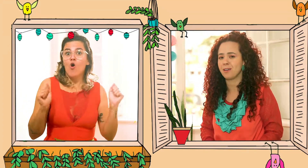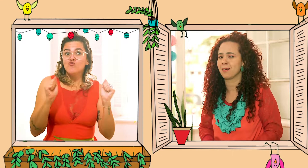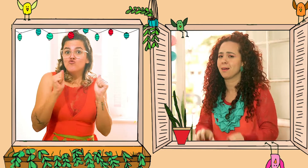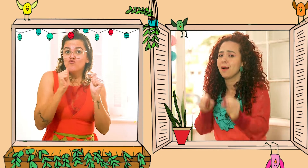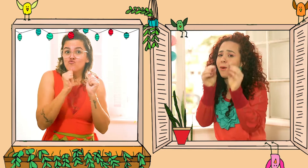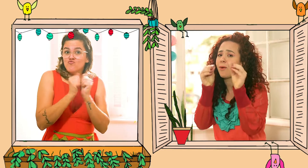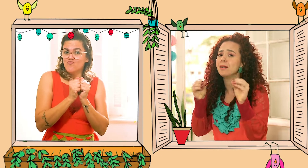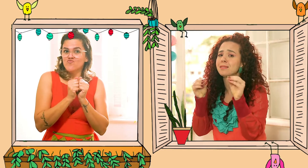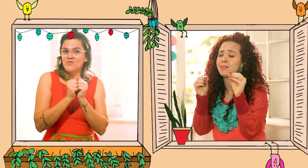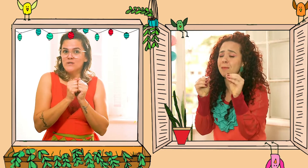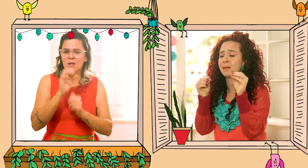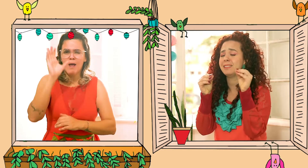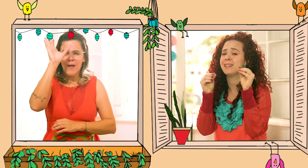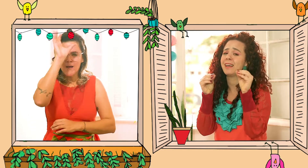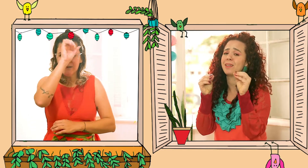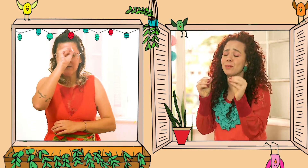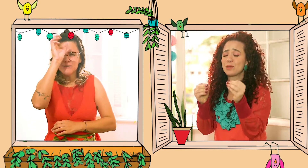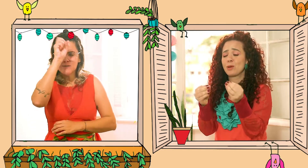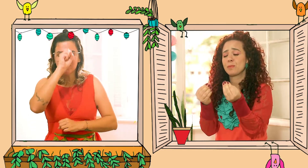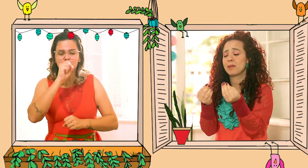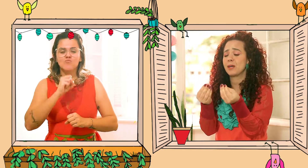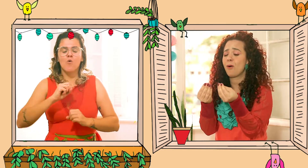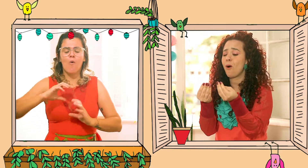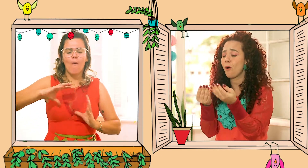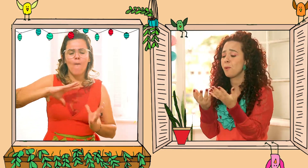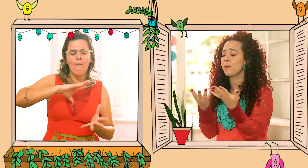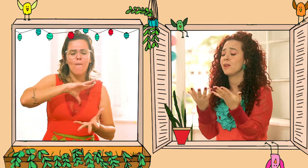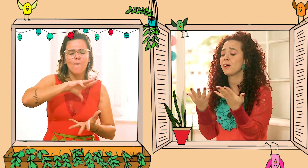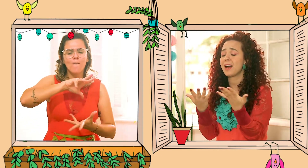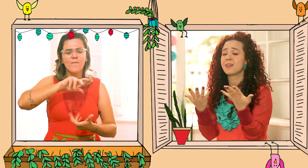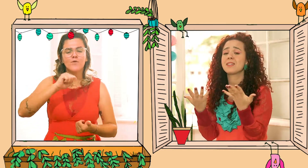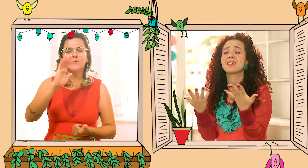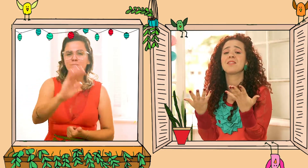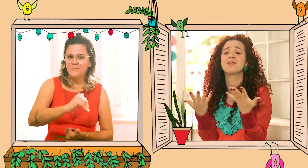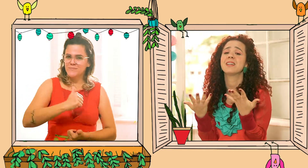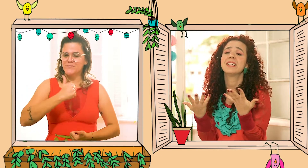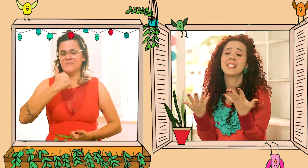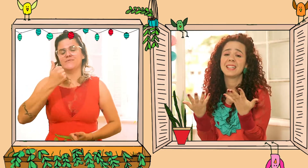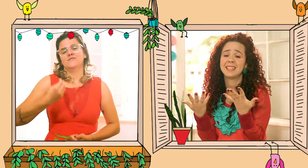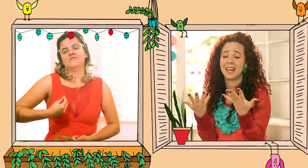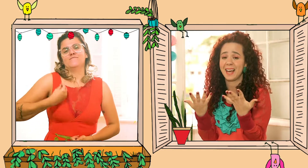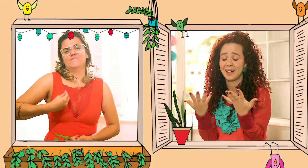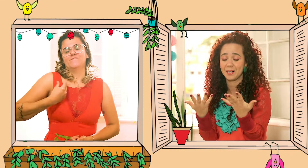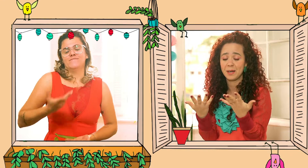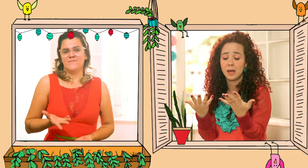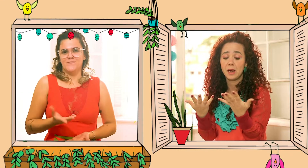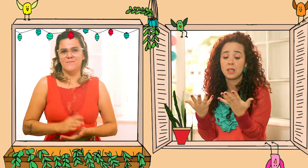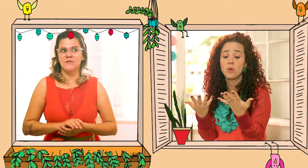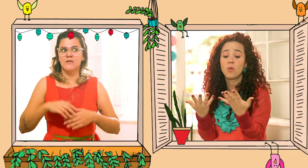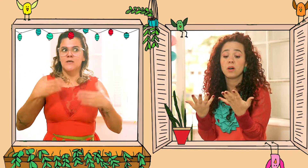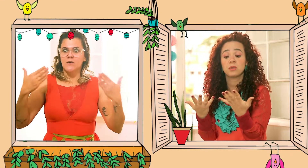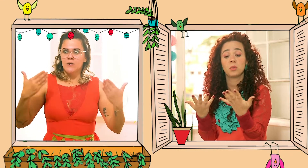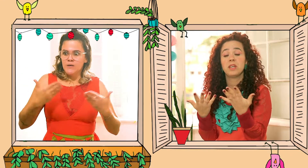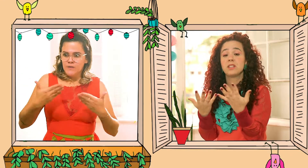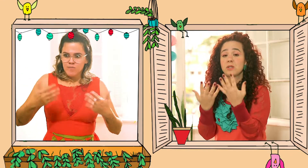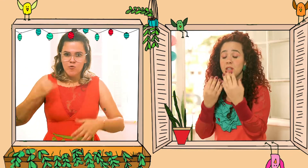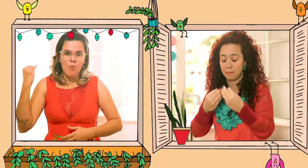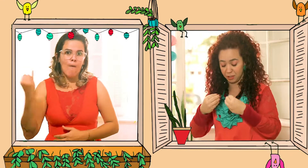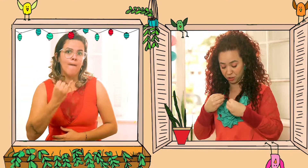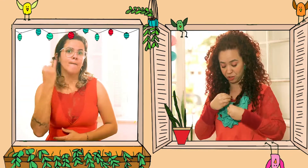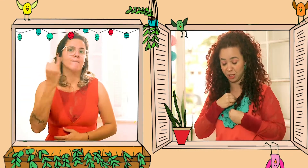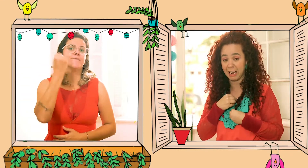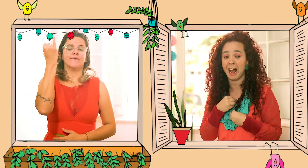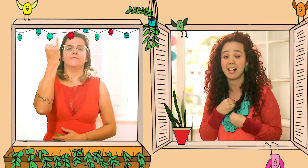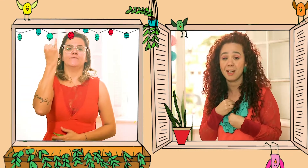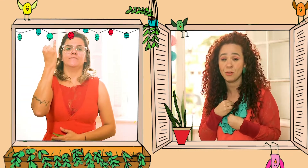escola, quando aprenderam sobre como melhorar nossa vida na Terra e o quanto isso